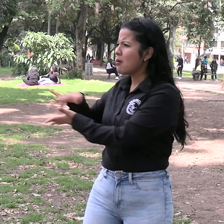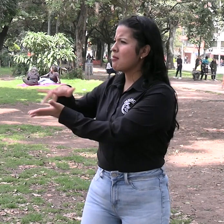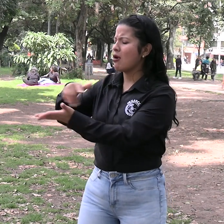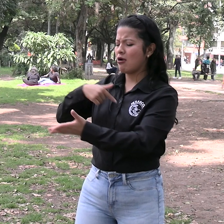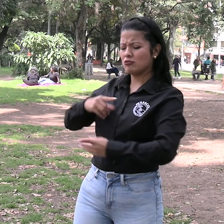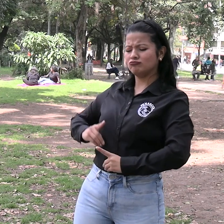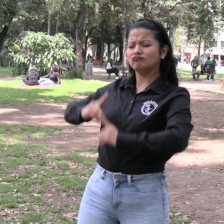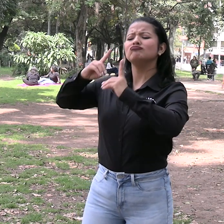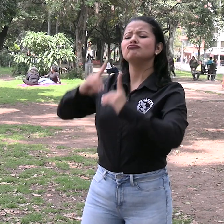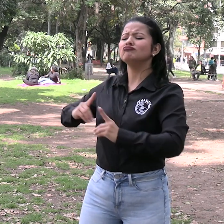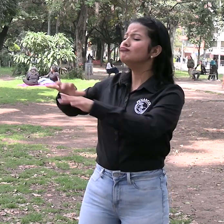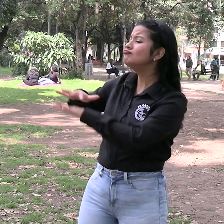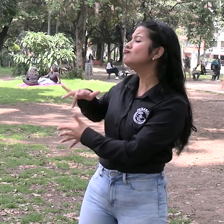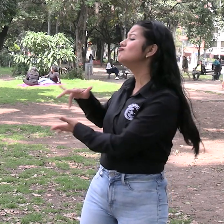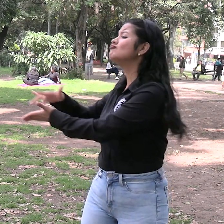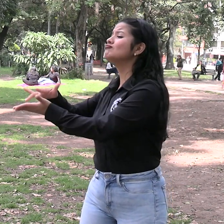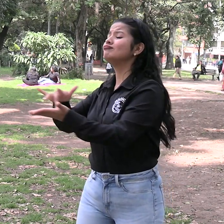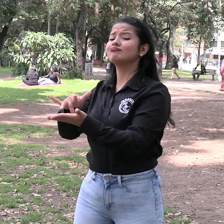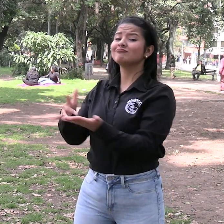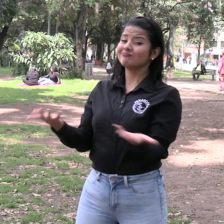participativa en diferentes espacios. ¡Gracias!